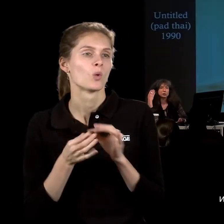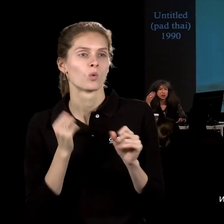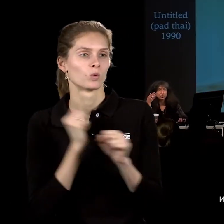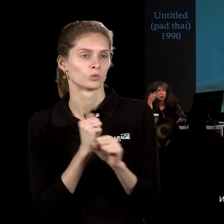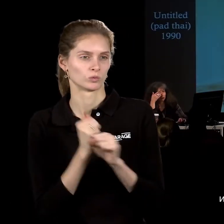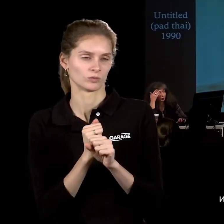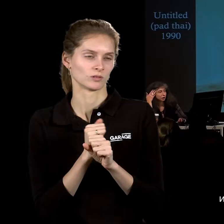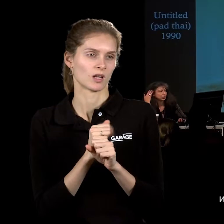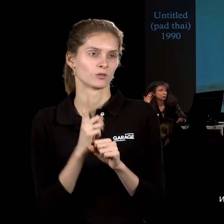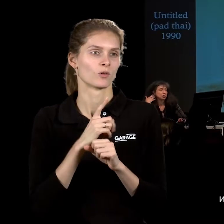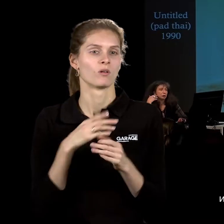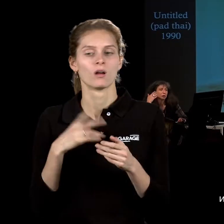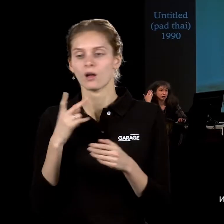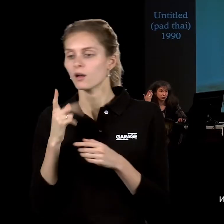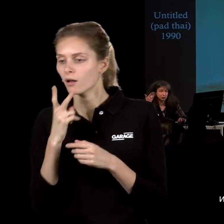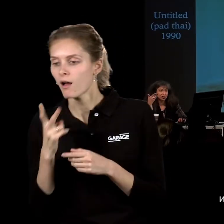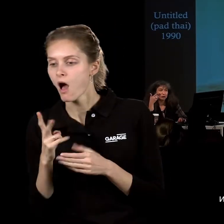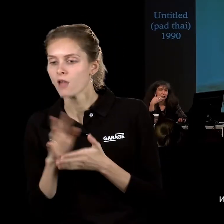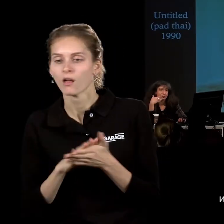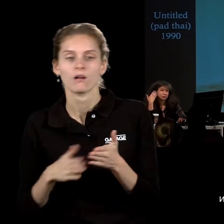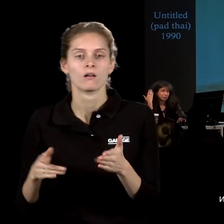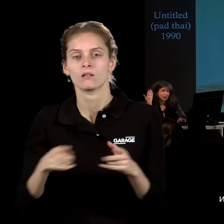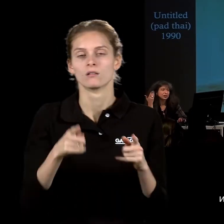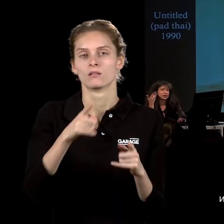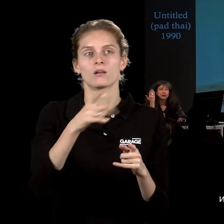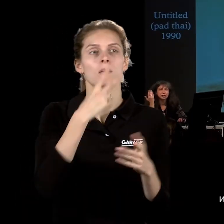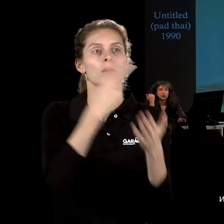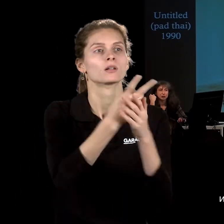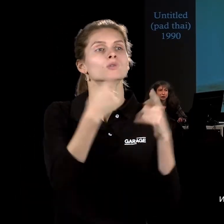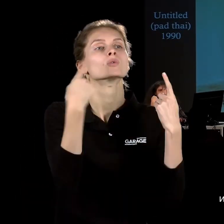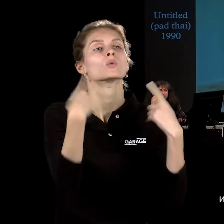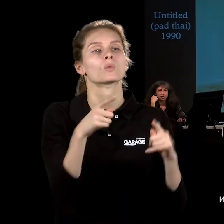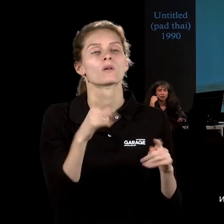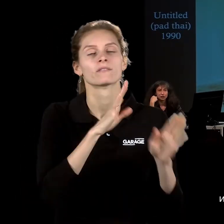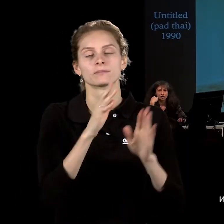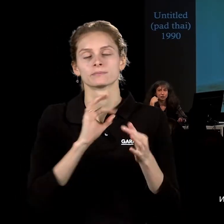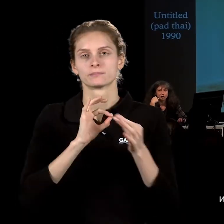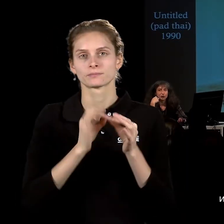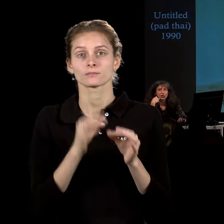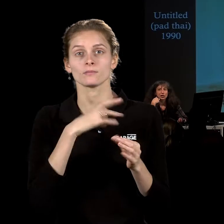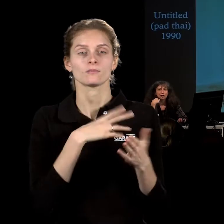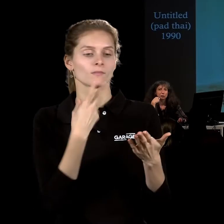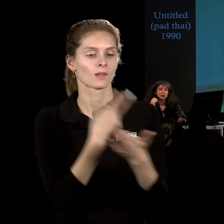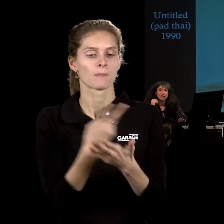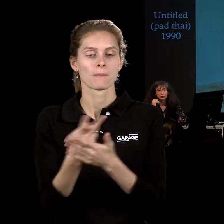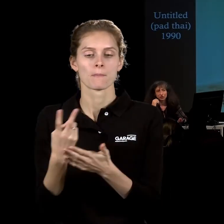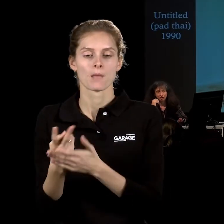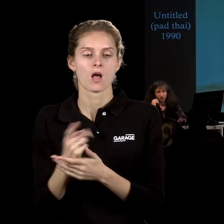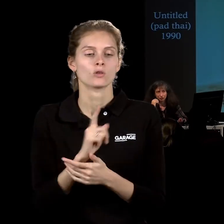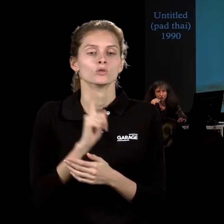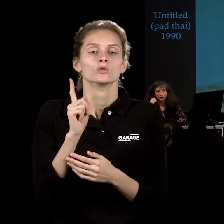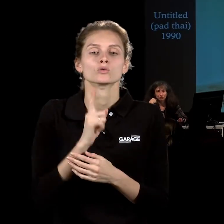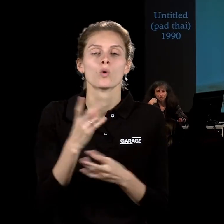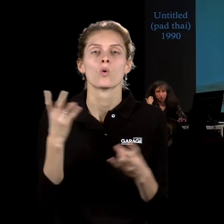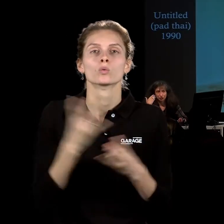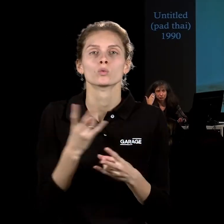по следующей его акции, собственно, он выставлял ингредиенты для приготовления тайской лапши, где был запах этой